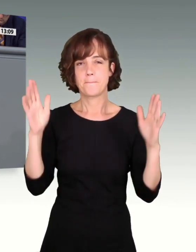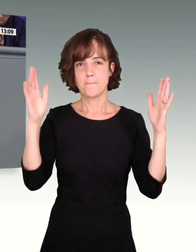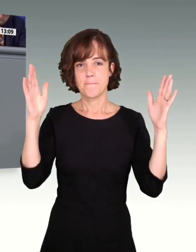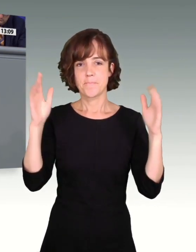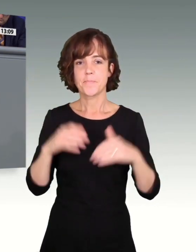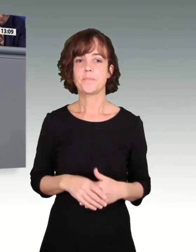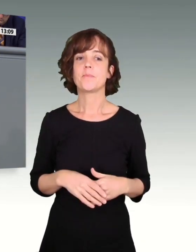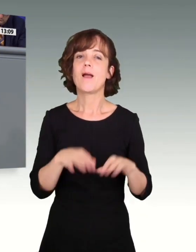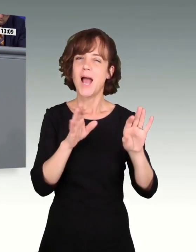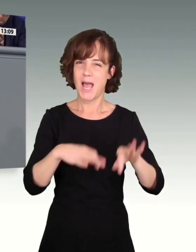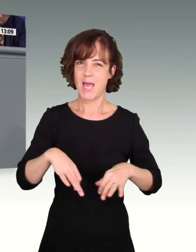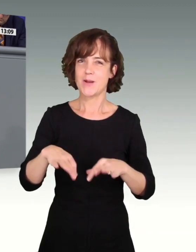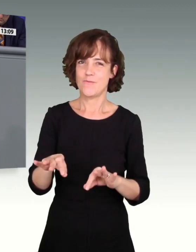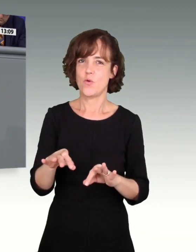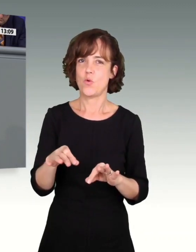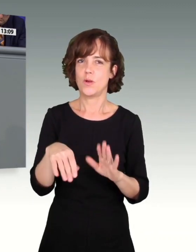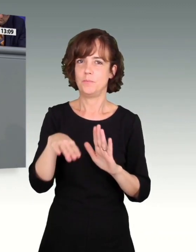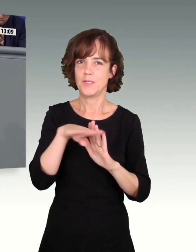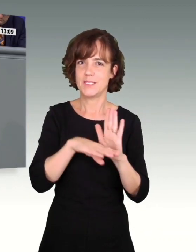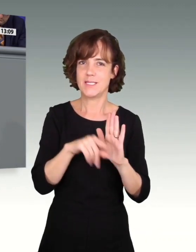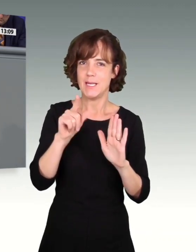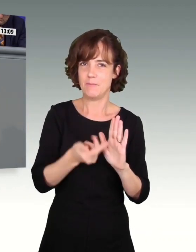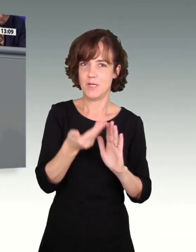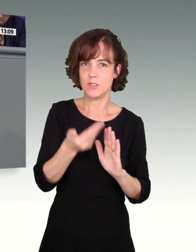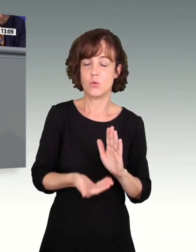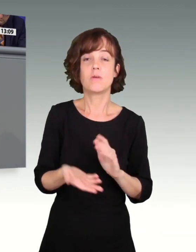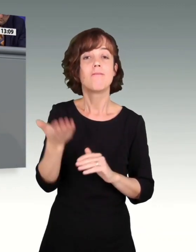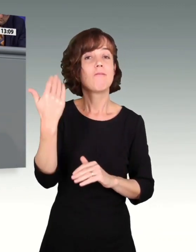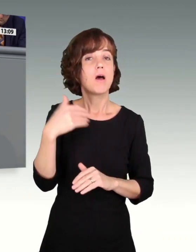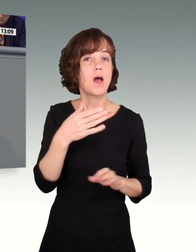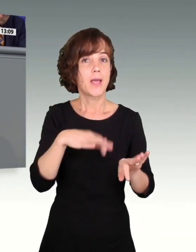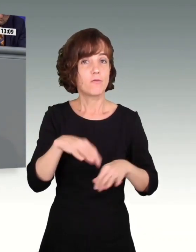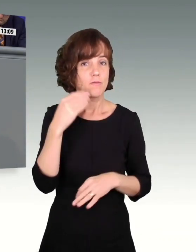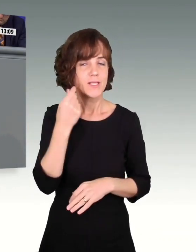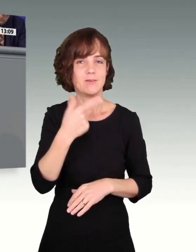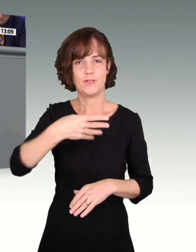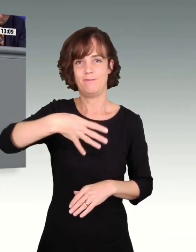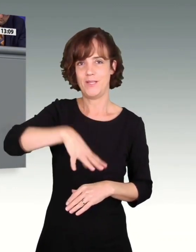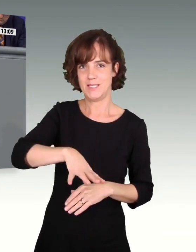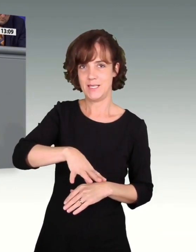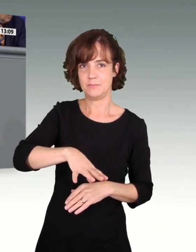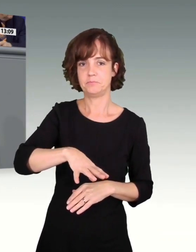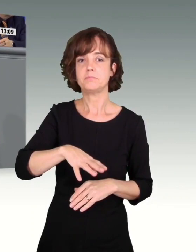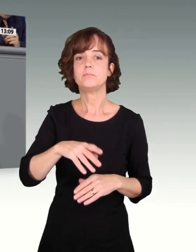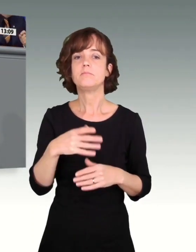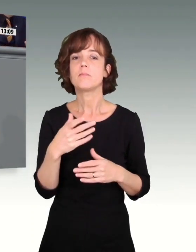Die Einführung des gesetzlichen Mindestlohns im Jahre 2014 wurde allerdings leider,